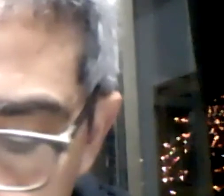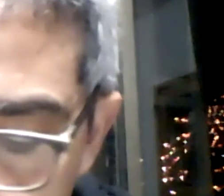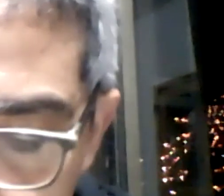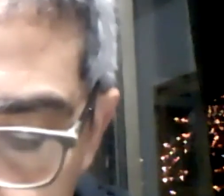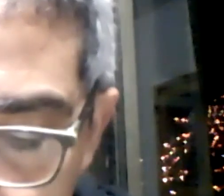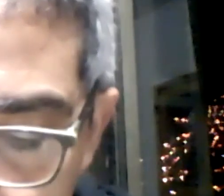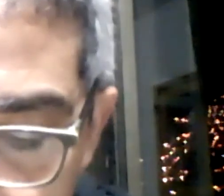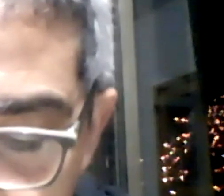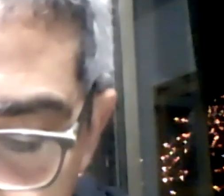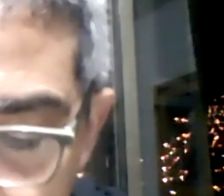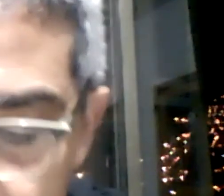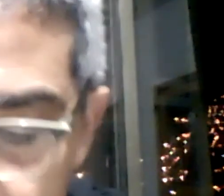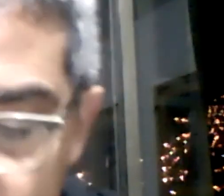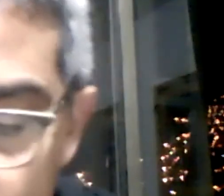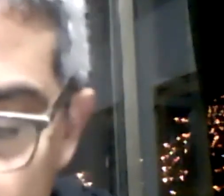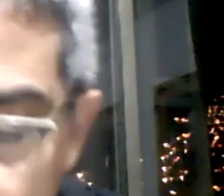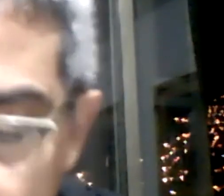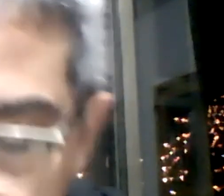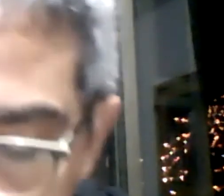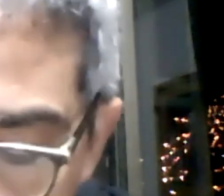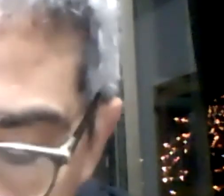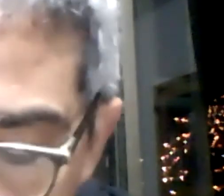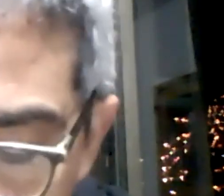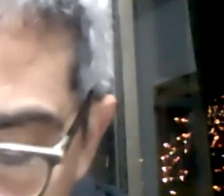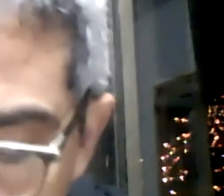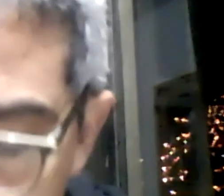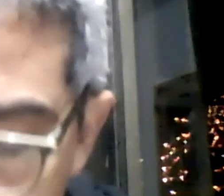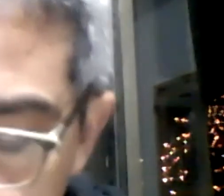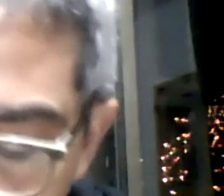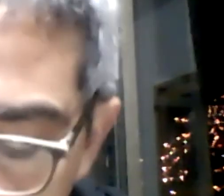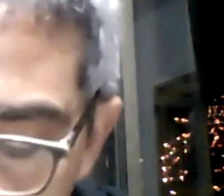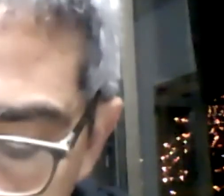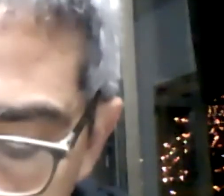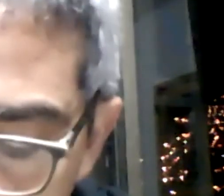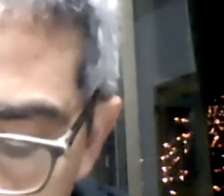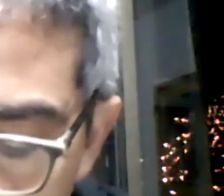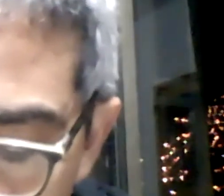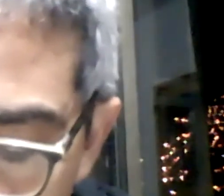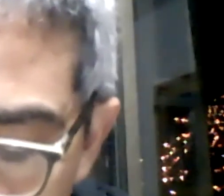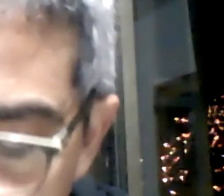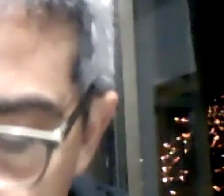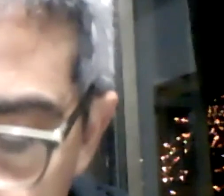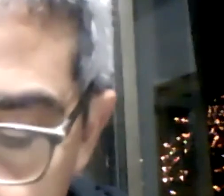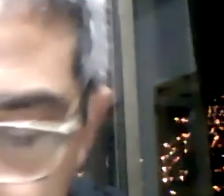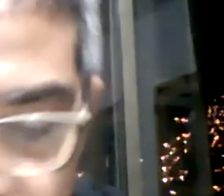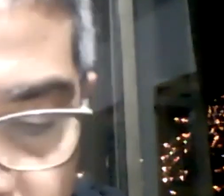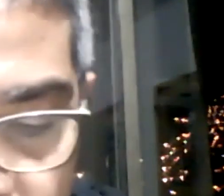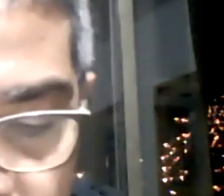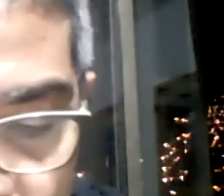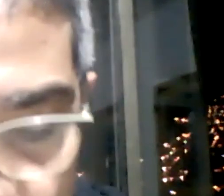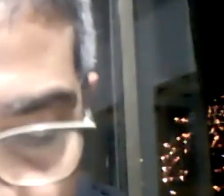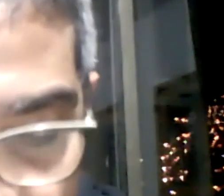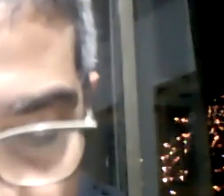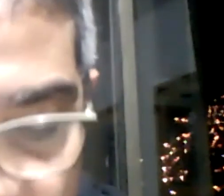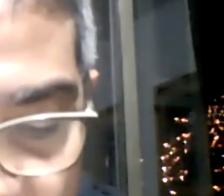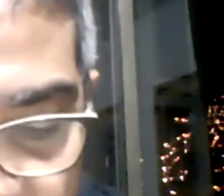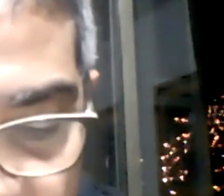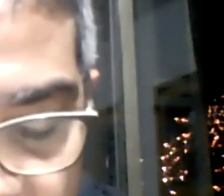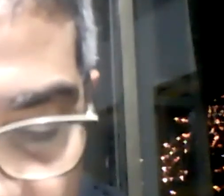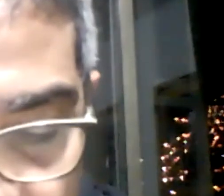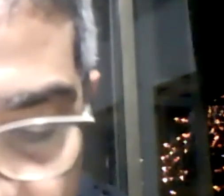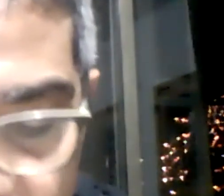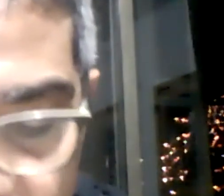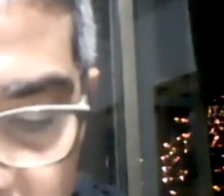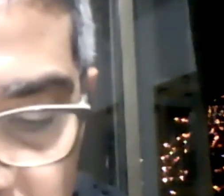es la experimentación de la escritura que soana sus pulsaciones sus pasos